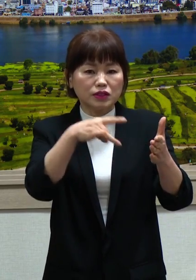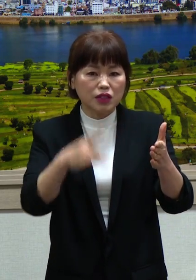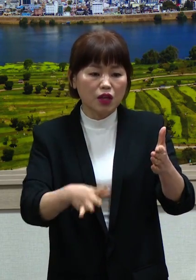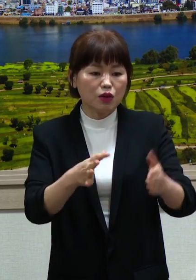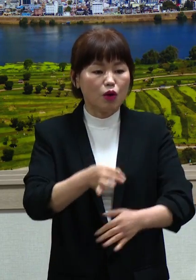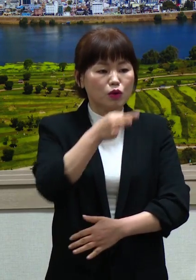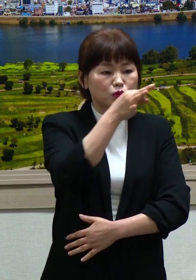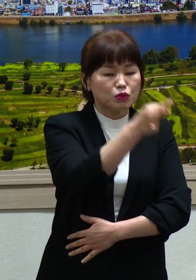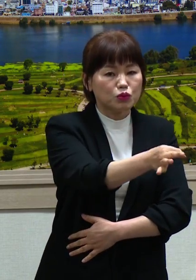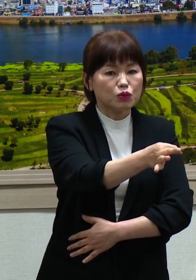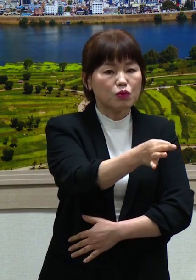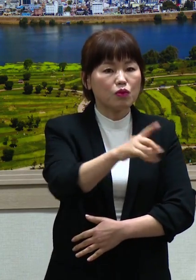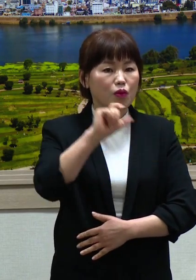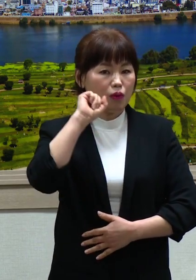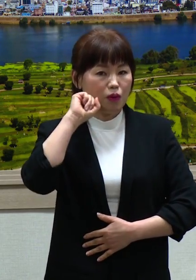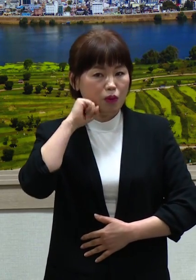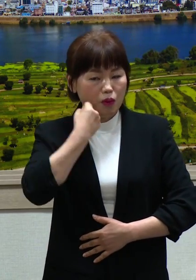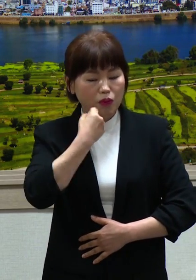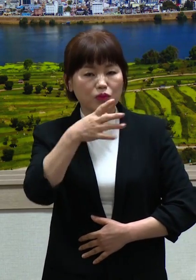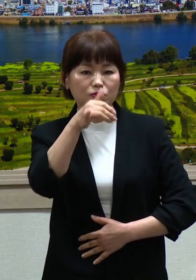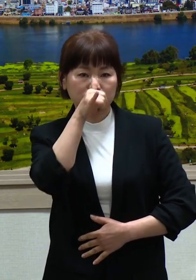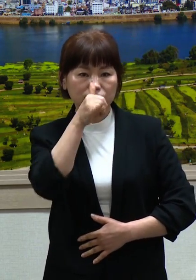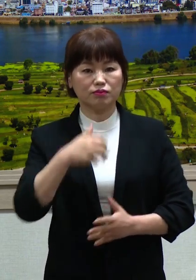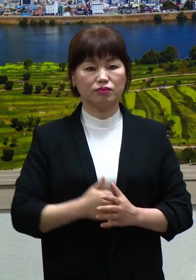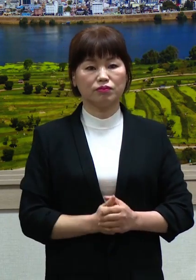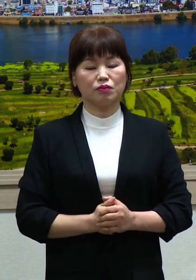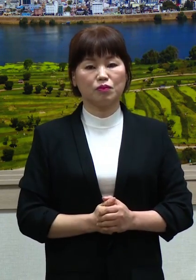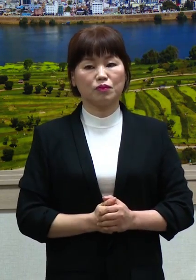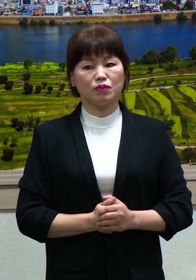못해 더욱 어려운 상황입니다.